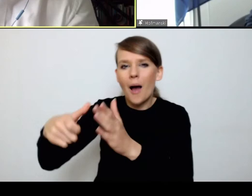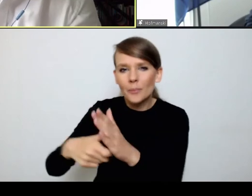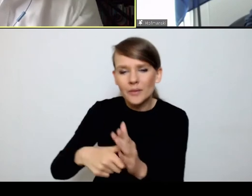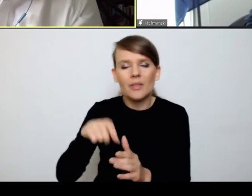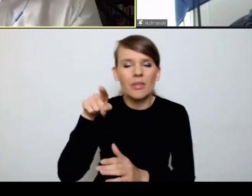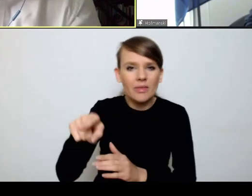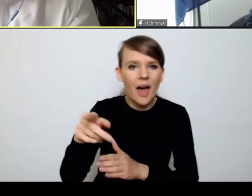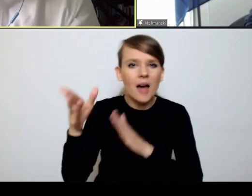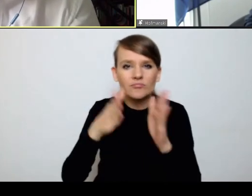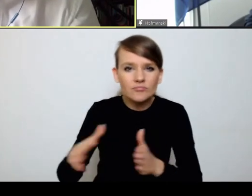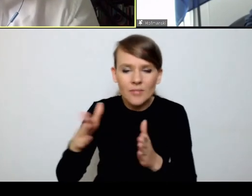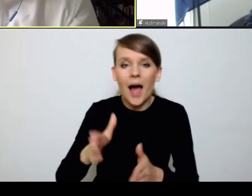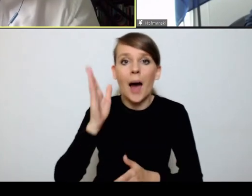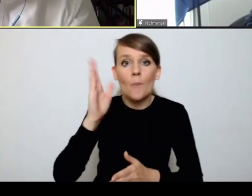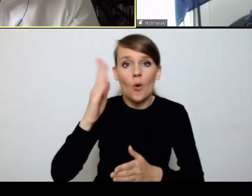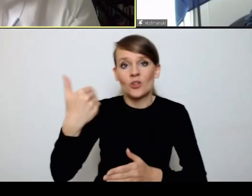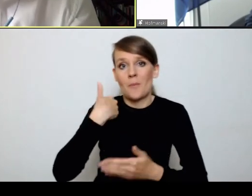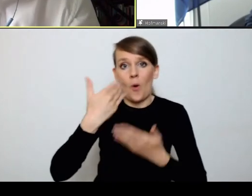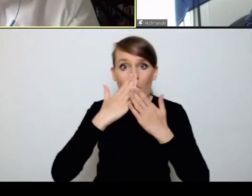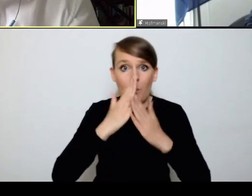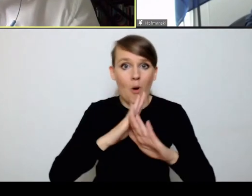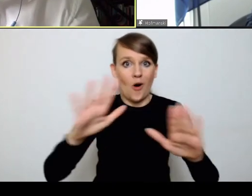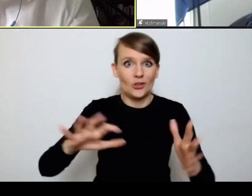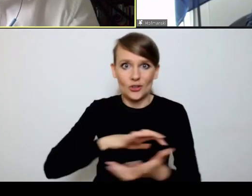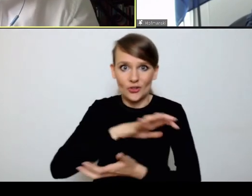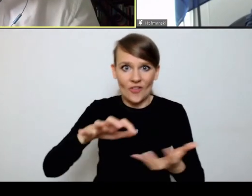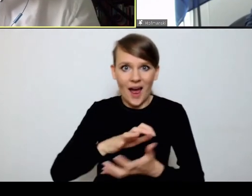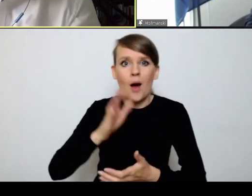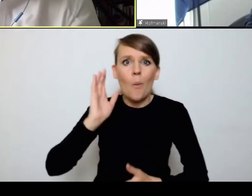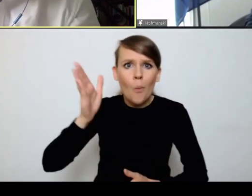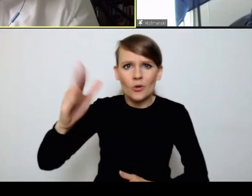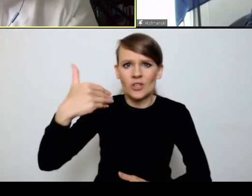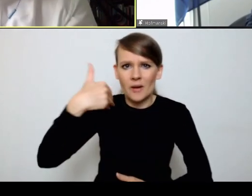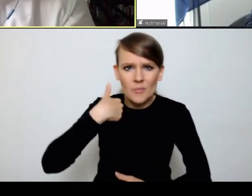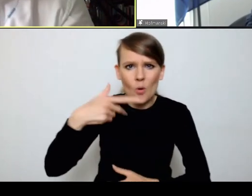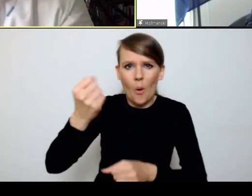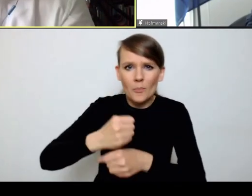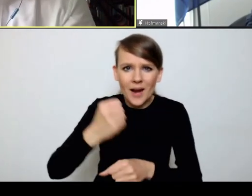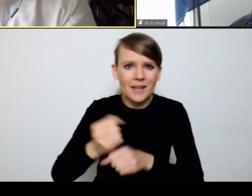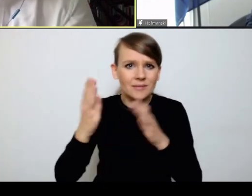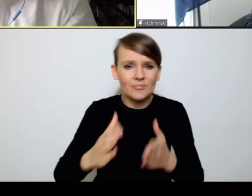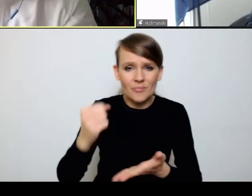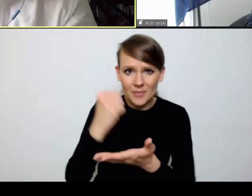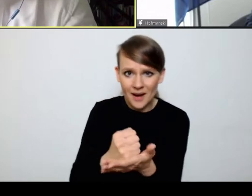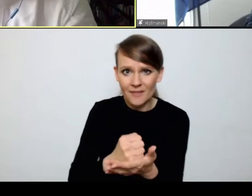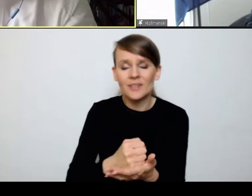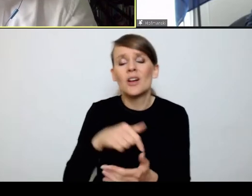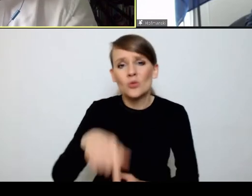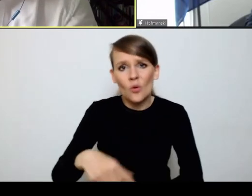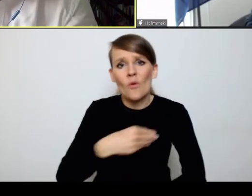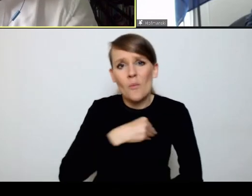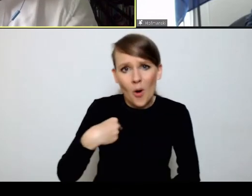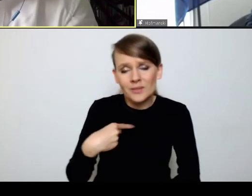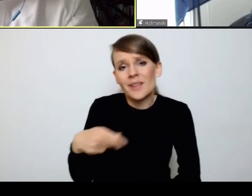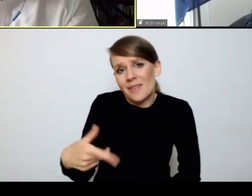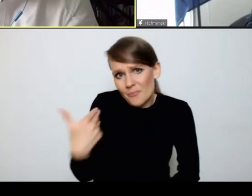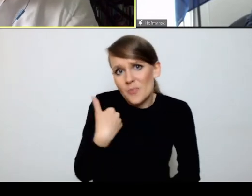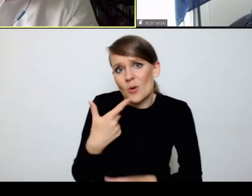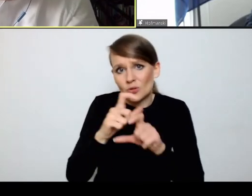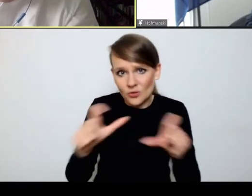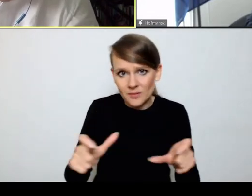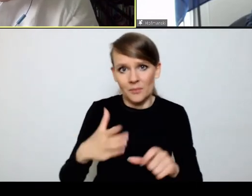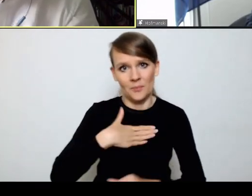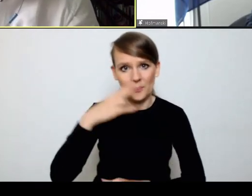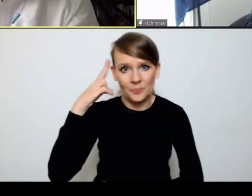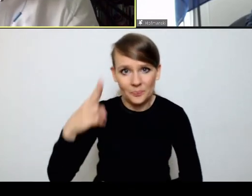się objawiały światu i dopiero później były poddawane gruntownym pracom legislacyjnym. Takie czasy w Polsce, drodzy Państwo, były. Miejmy nadzieję, że